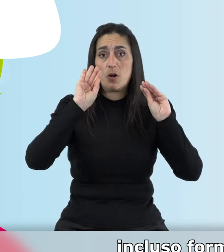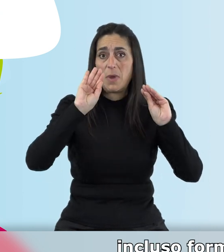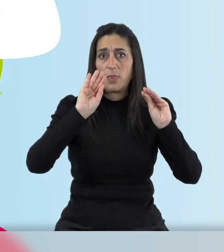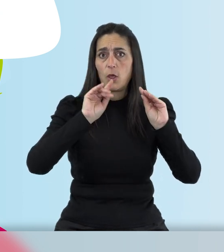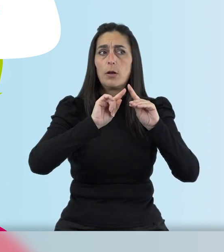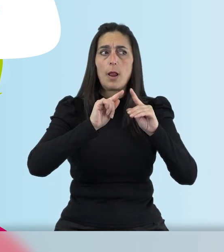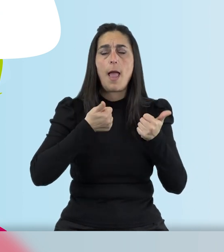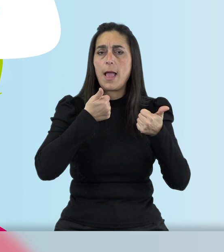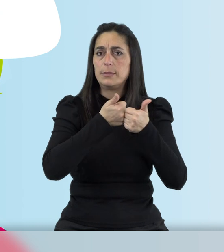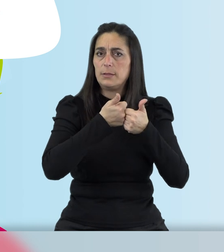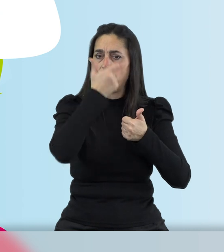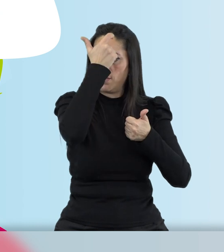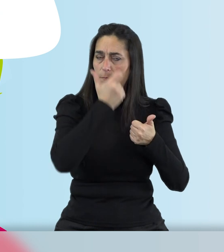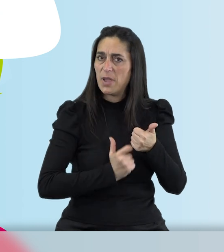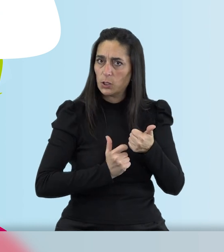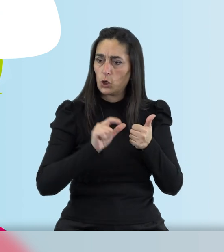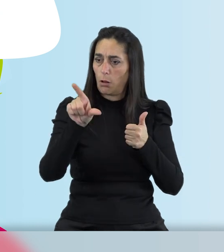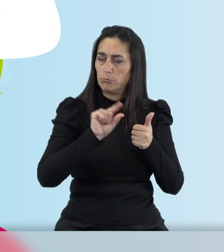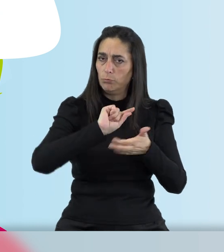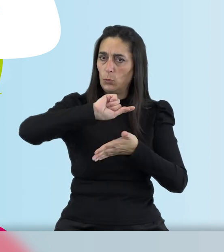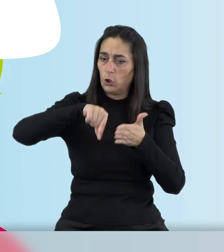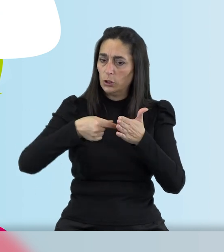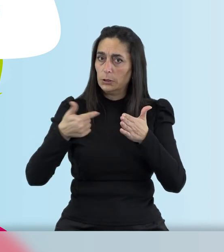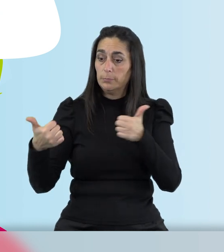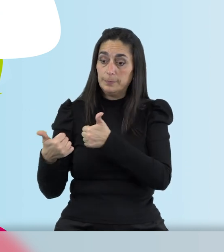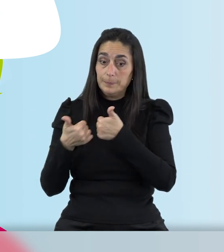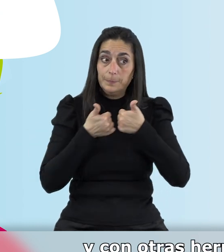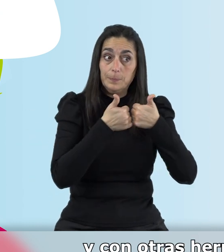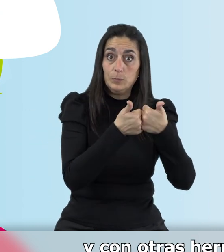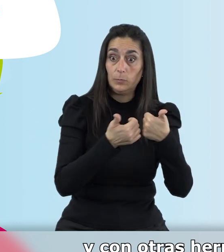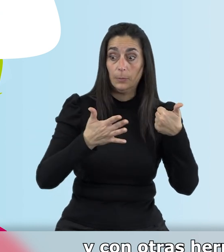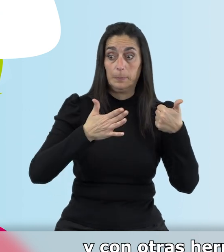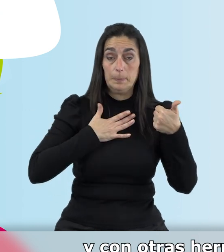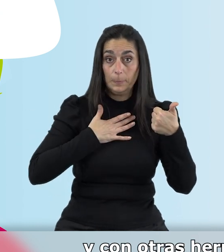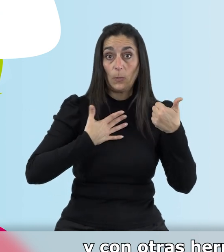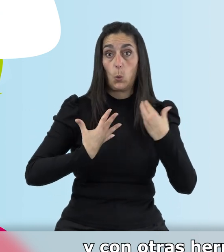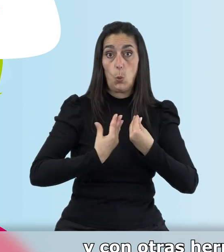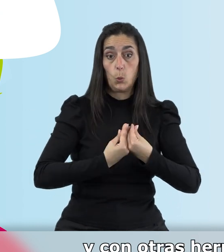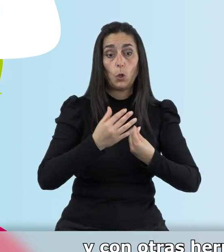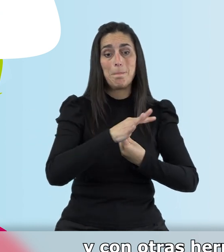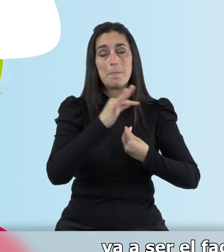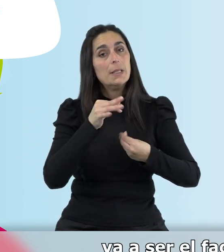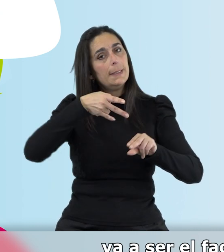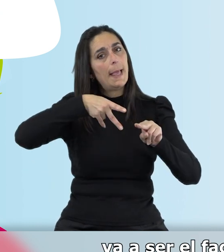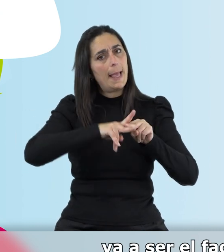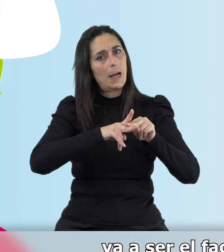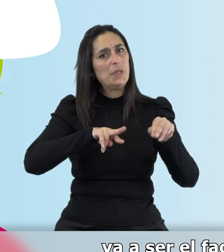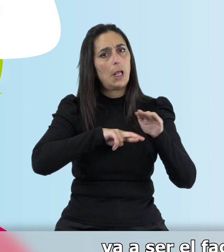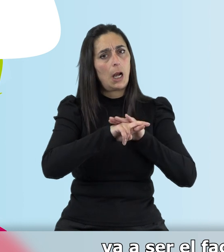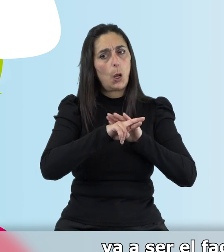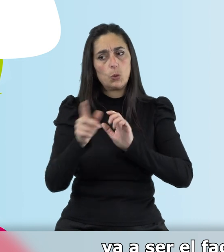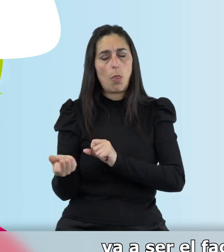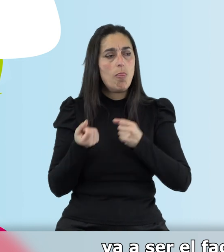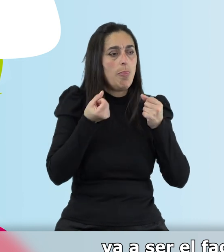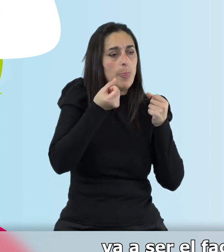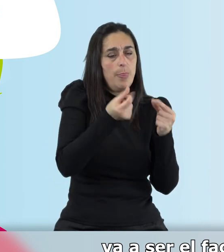asistencia personal, bueno, y que esté junto con nosotros y con otras herramientas que ponemos en marcha, va a ser el